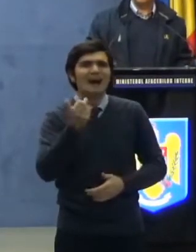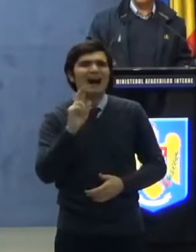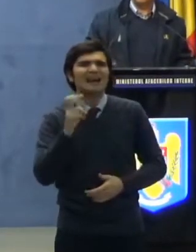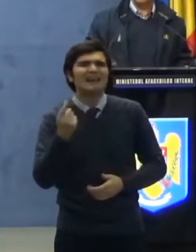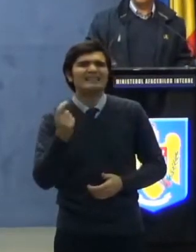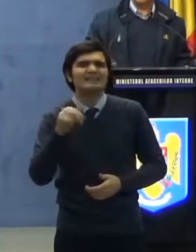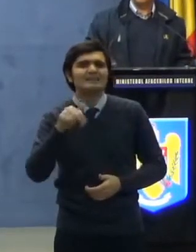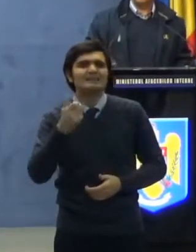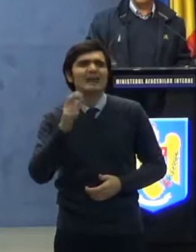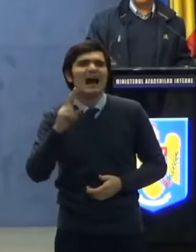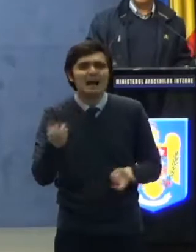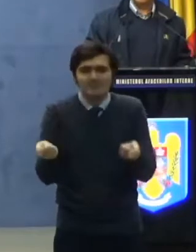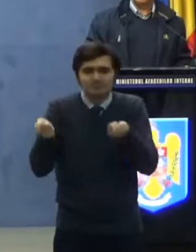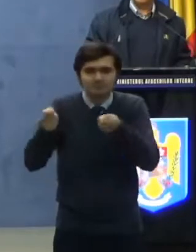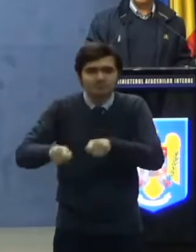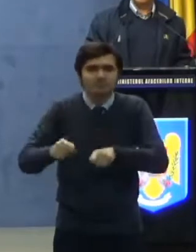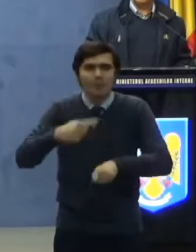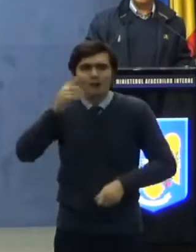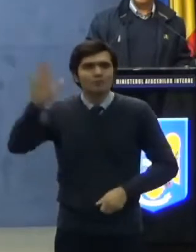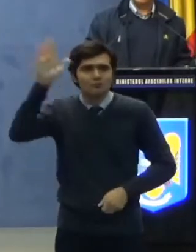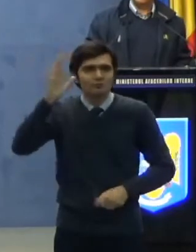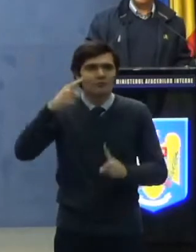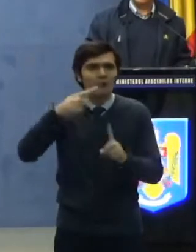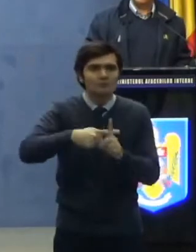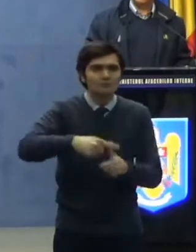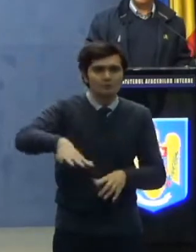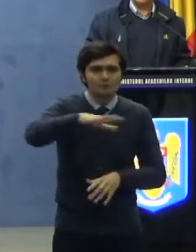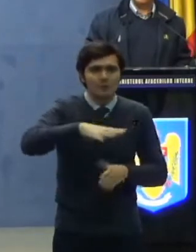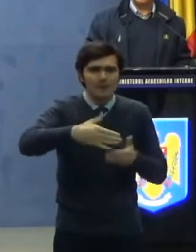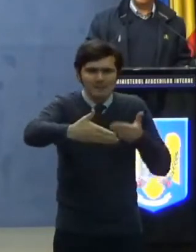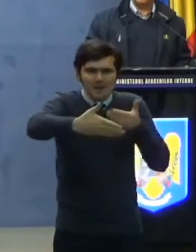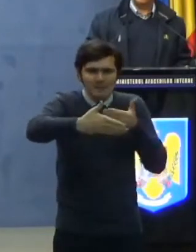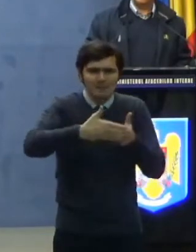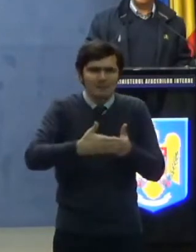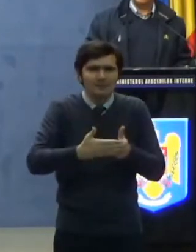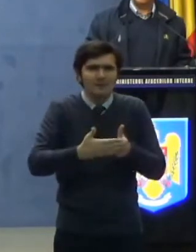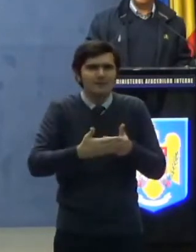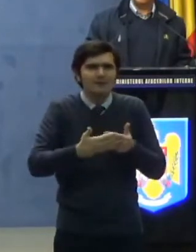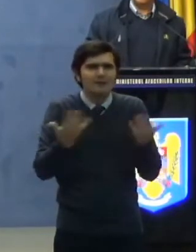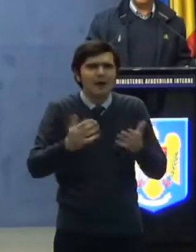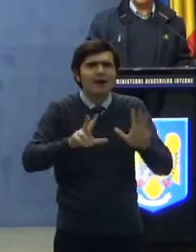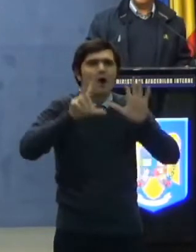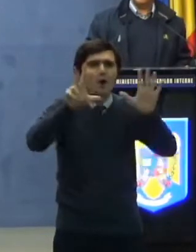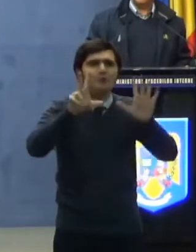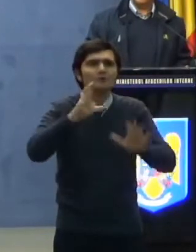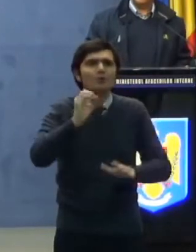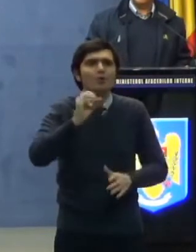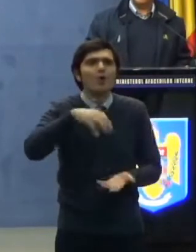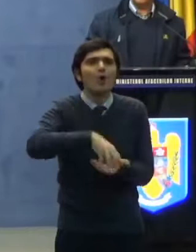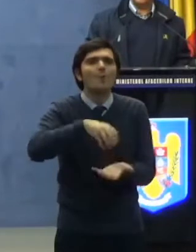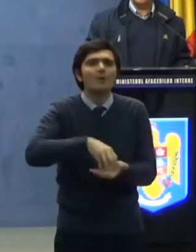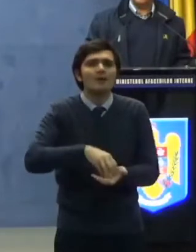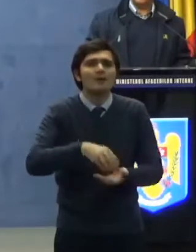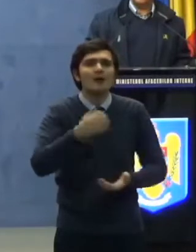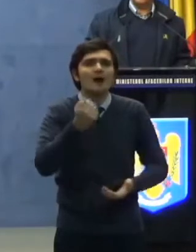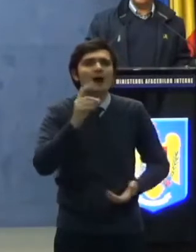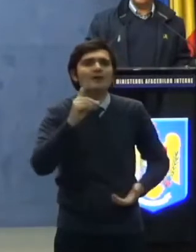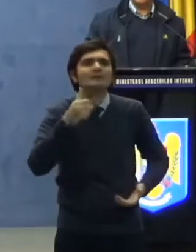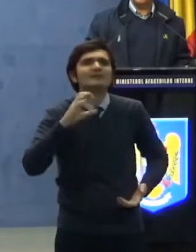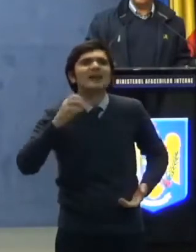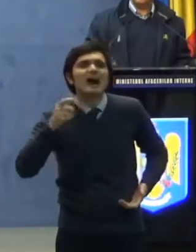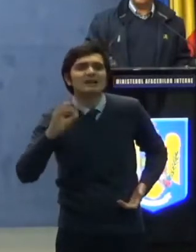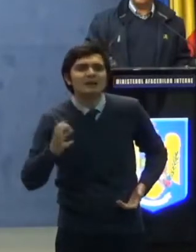Suceava și în zona limitrofă, formată din următoarele opt comune. Adâncata,